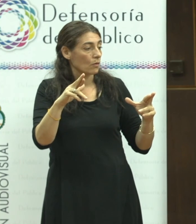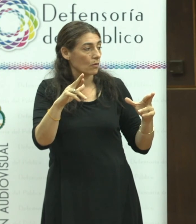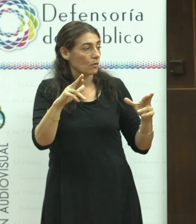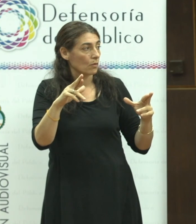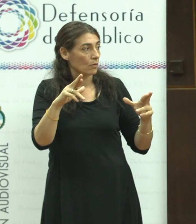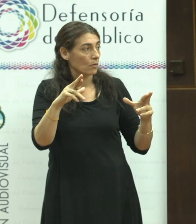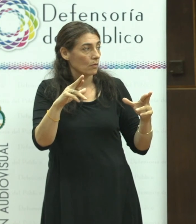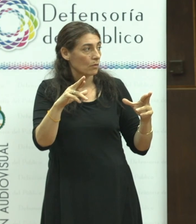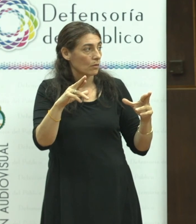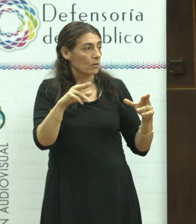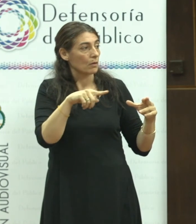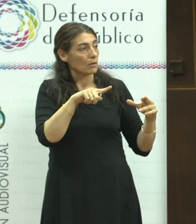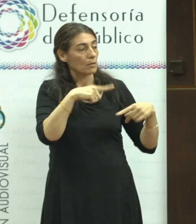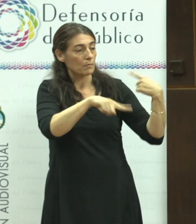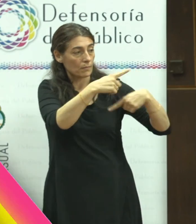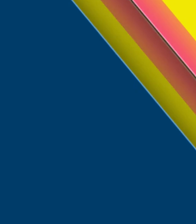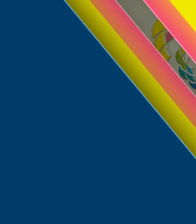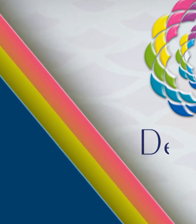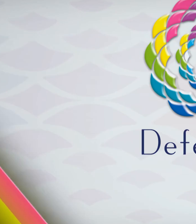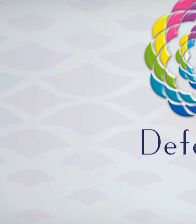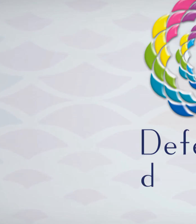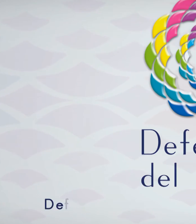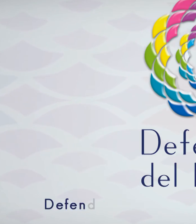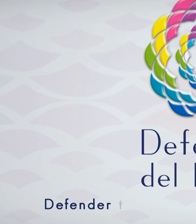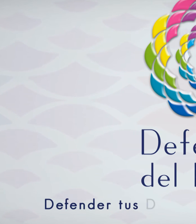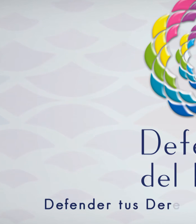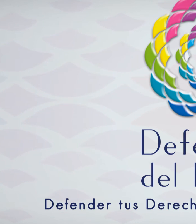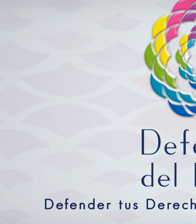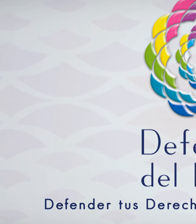ámbitos además de la defensoría del público. Muchas gracias. Aplausos